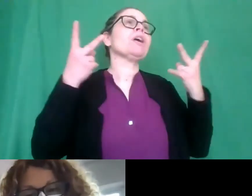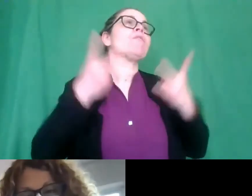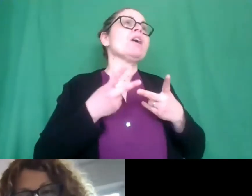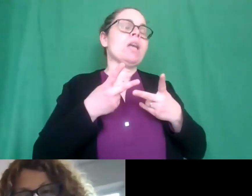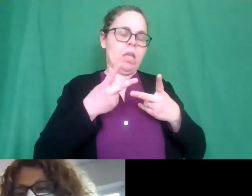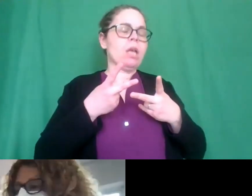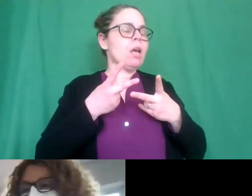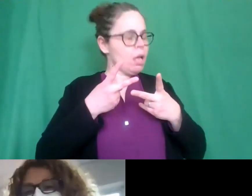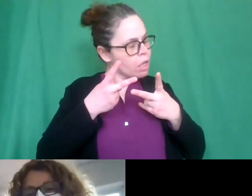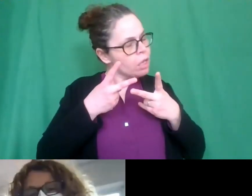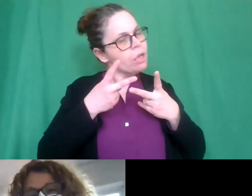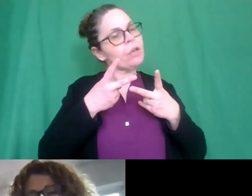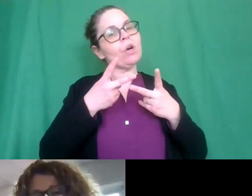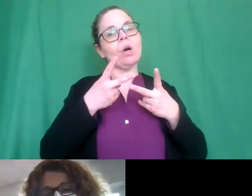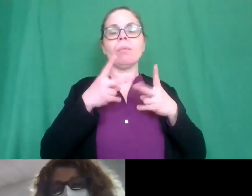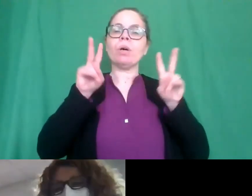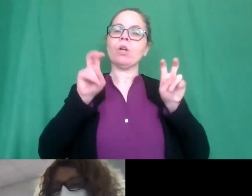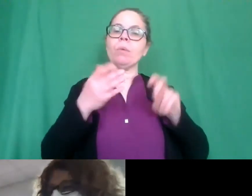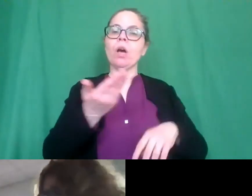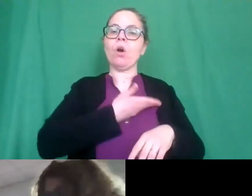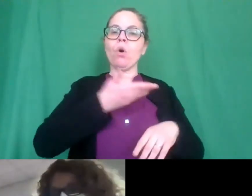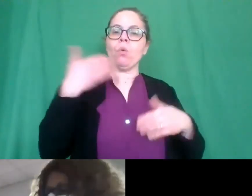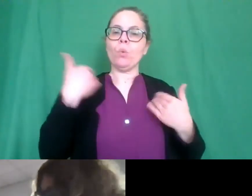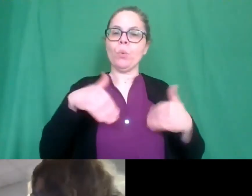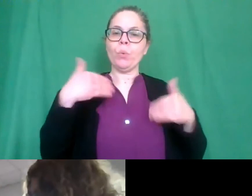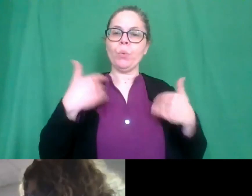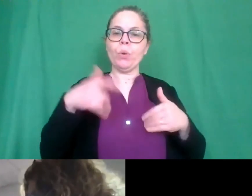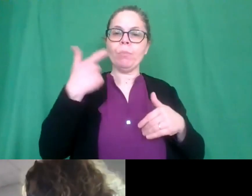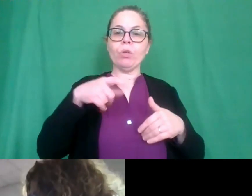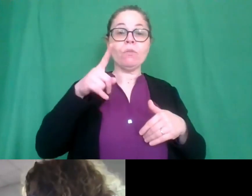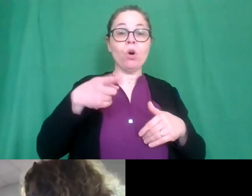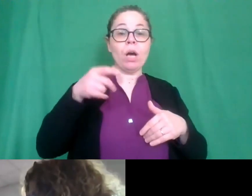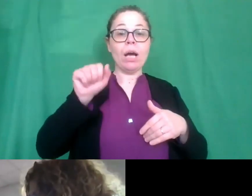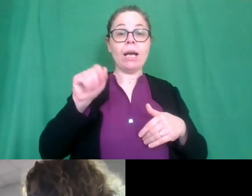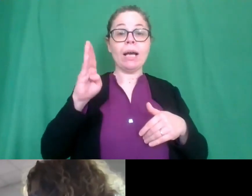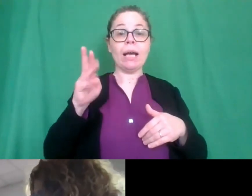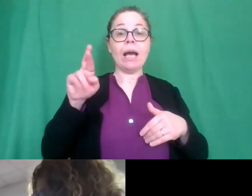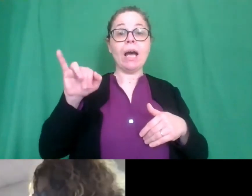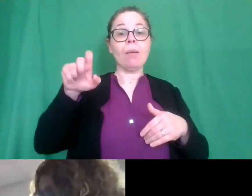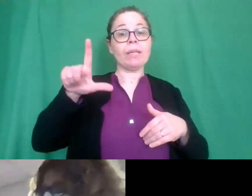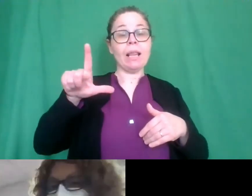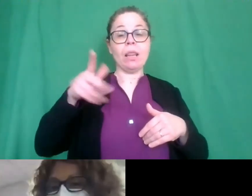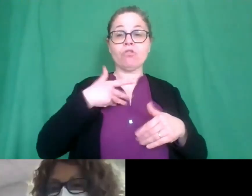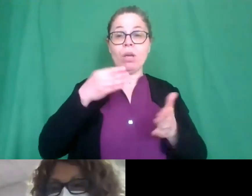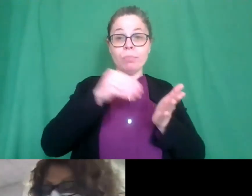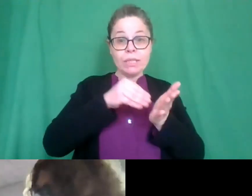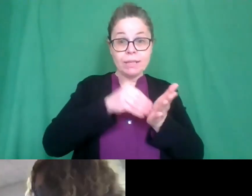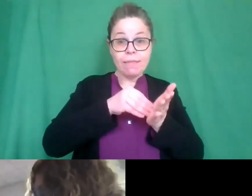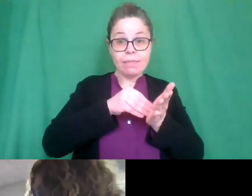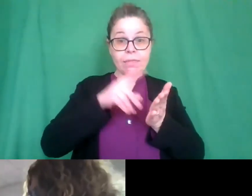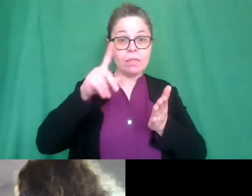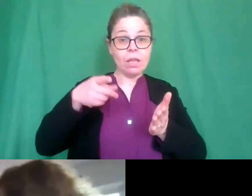colpito moltissimo anche perché appunto noi abbiamo Gabriele Gabriele vieni qui Gabriele noi abbiamo